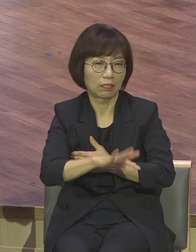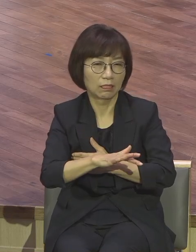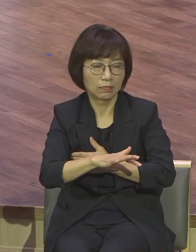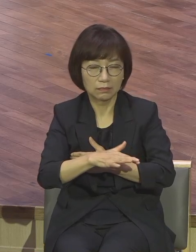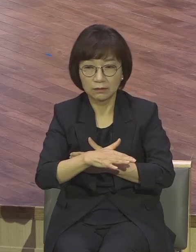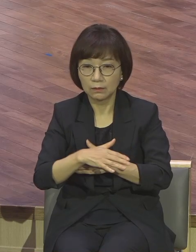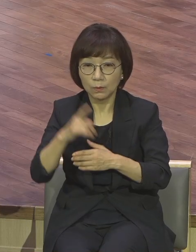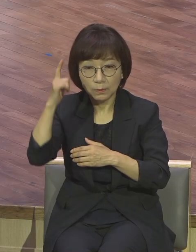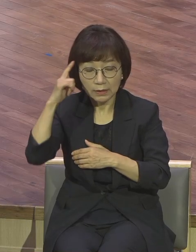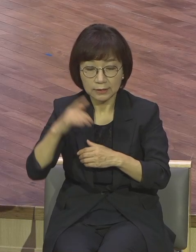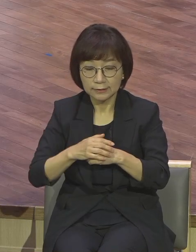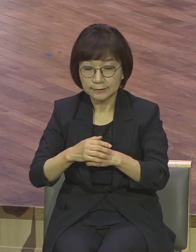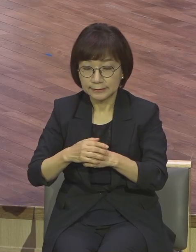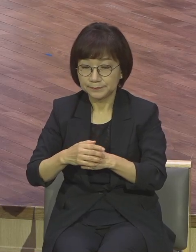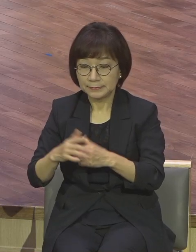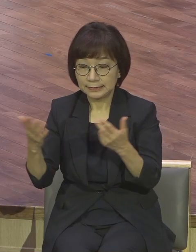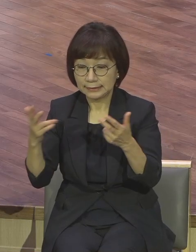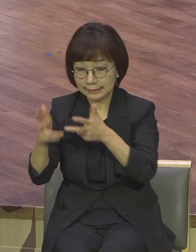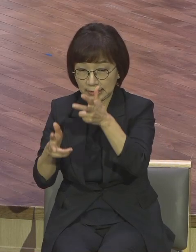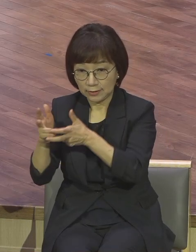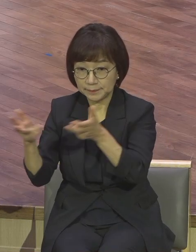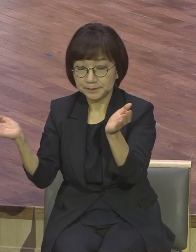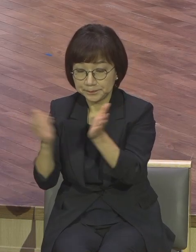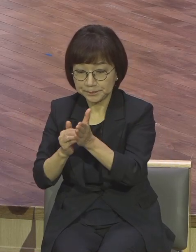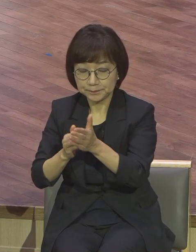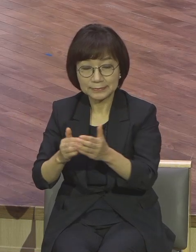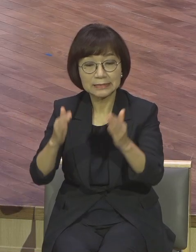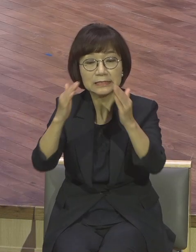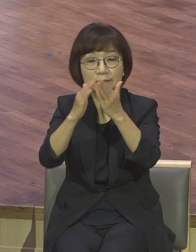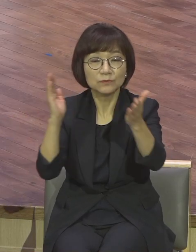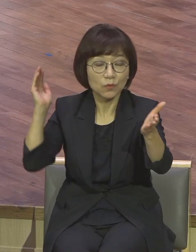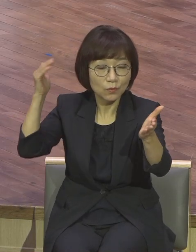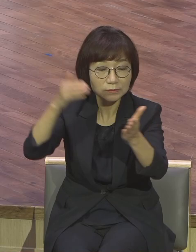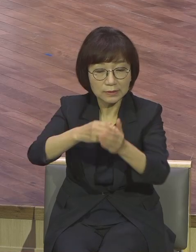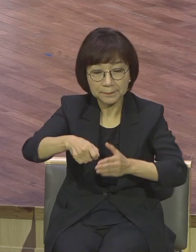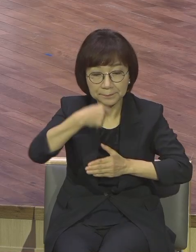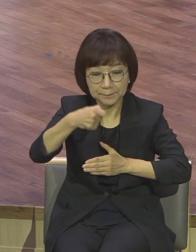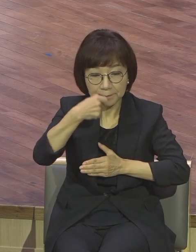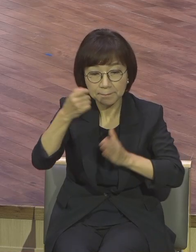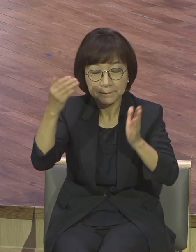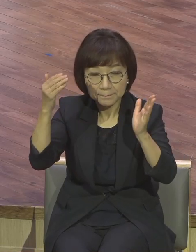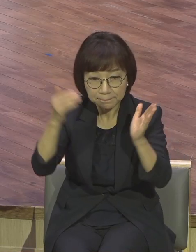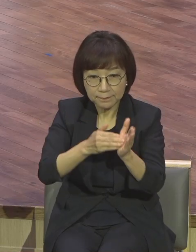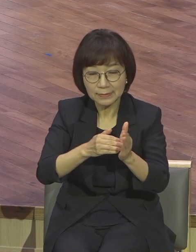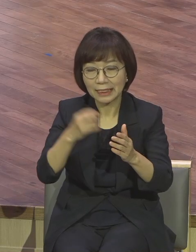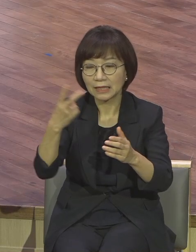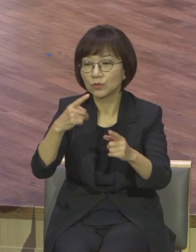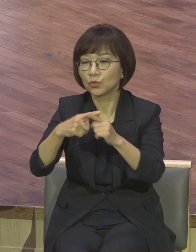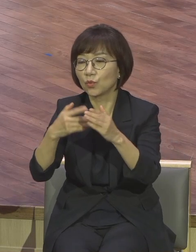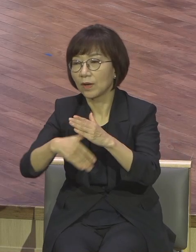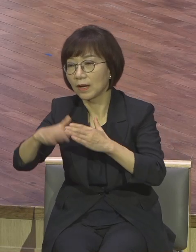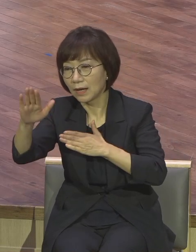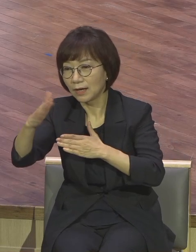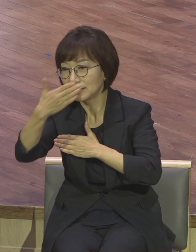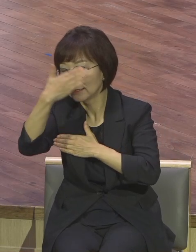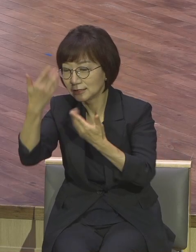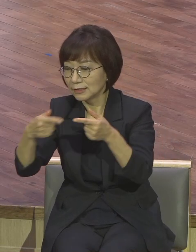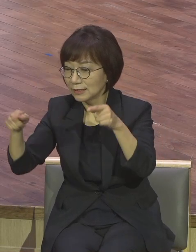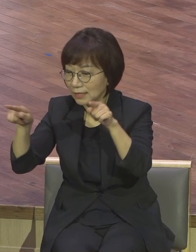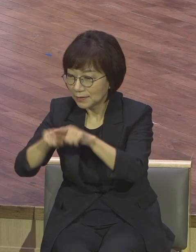먹고 교회와 교회에서 청년들하고 기도하고 성경 읽고 또 포럼하고